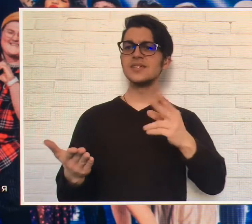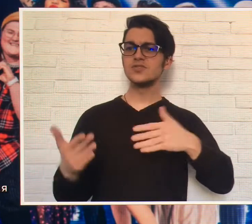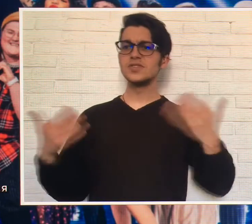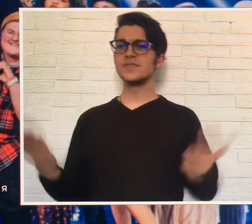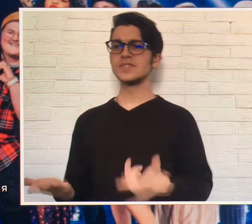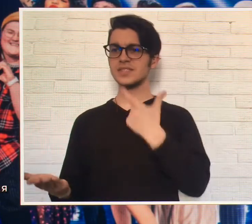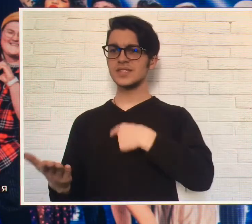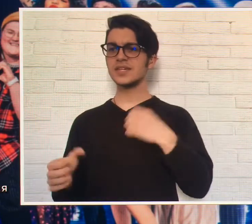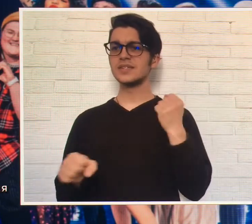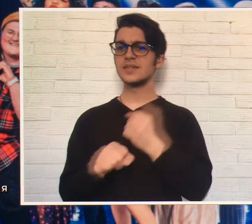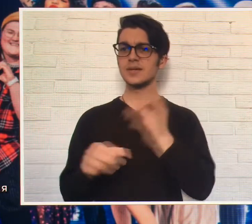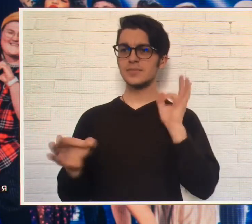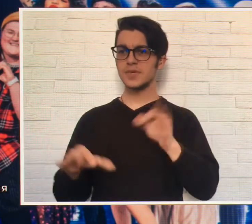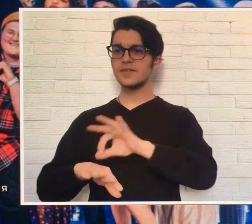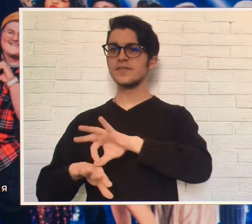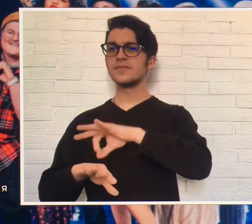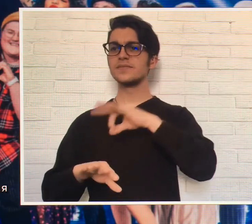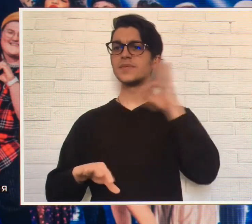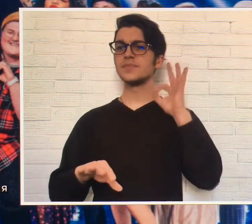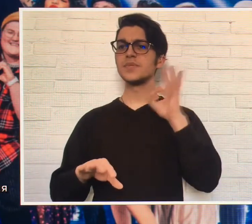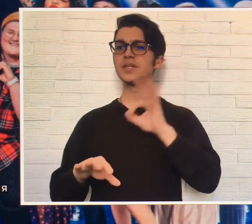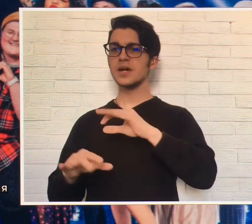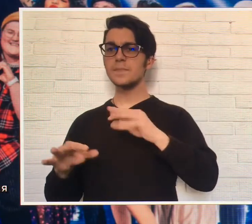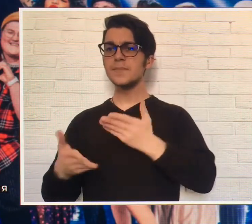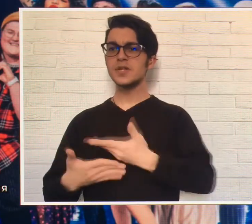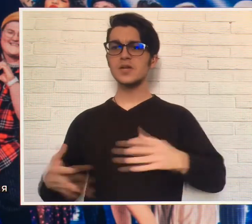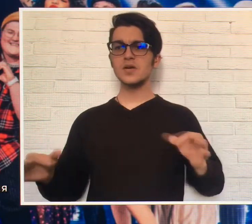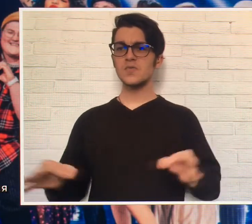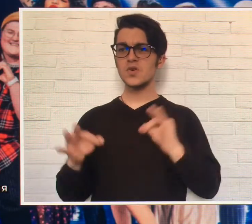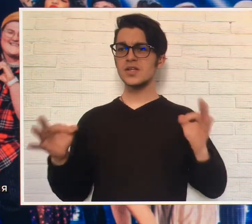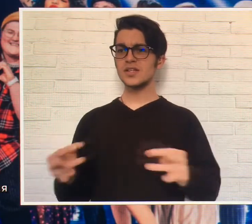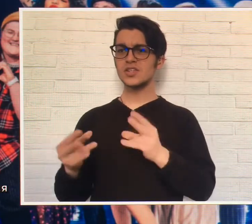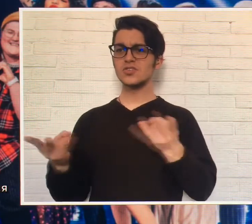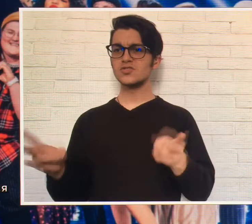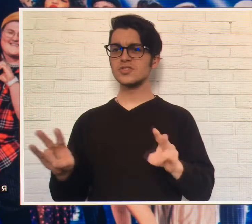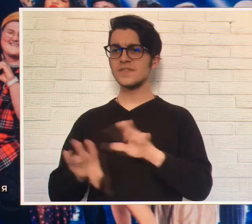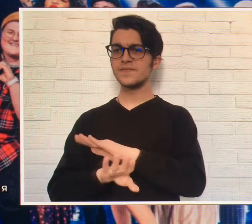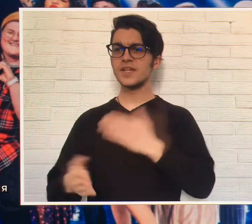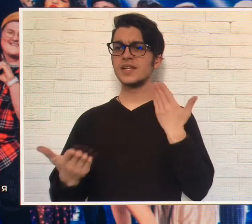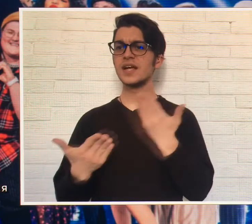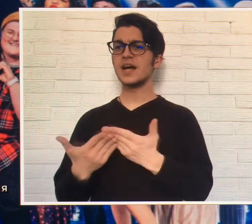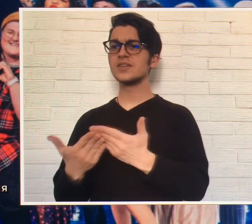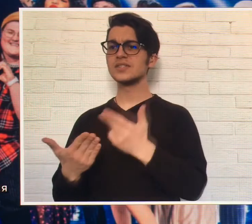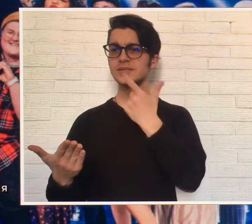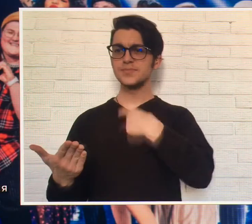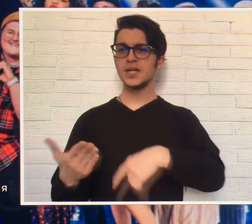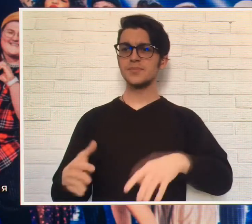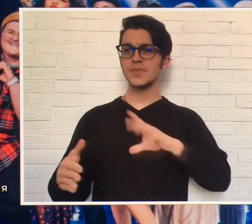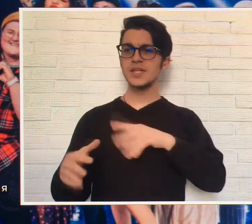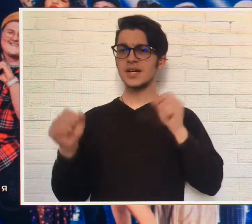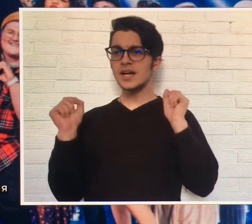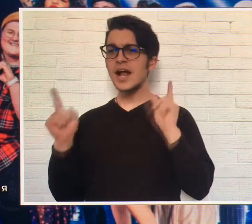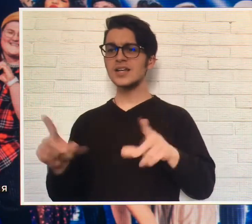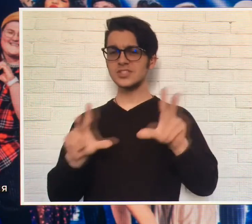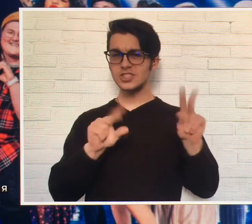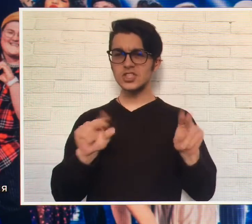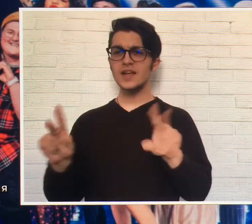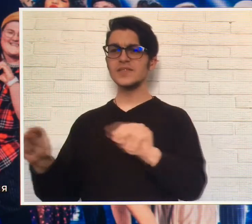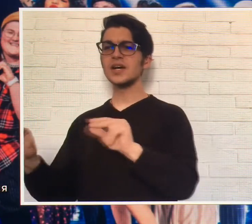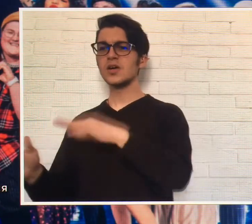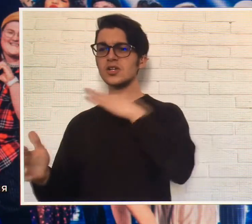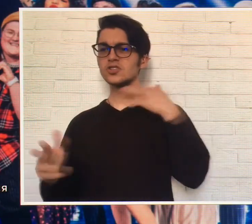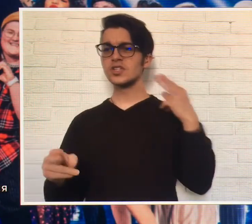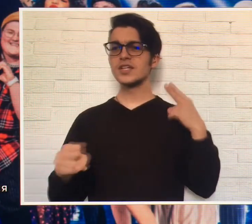Живи для себя, делай правильный выбор Мы никому ничего не должны видеть Только себе быть